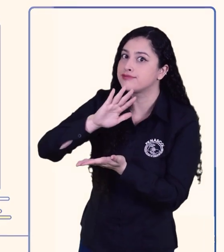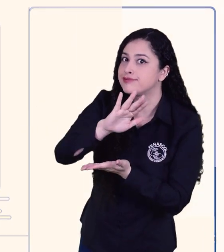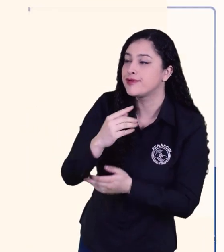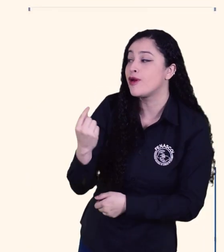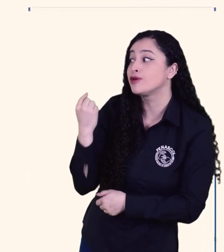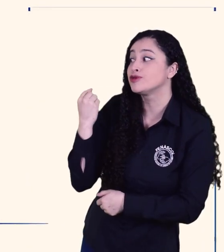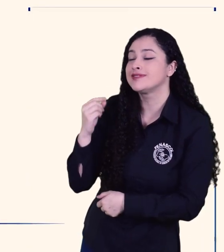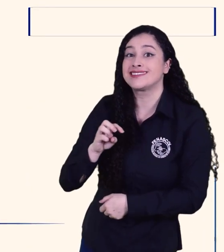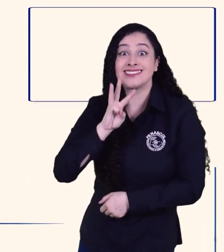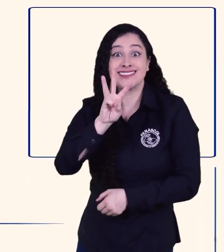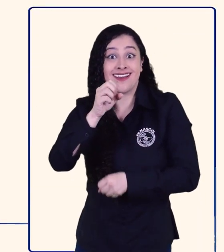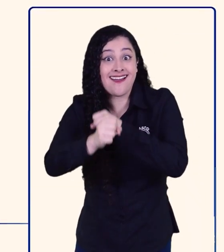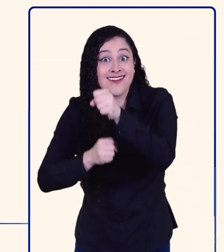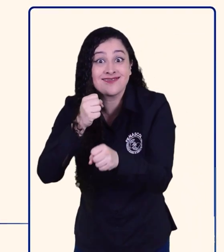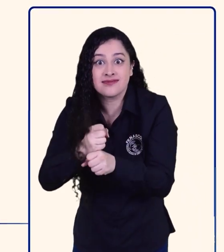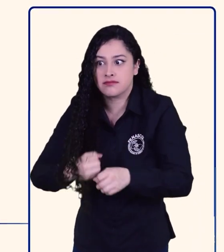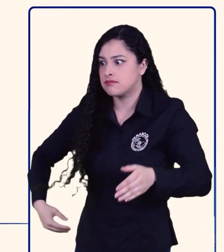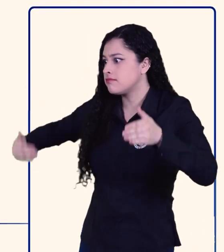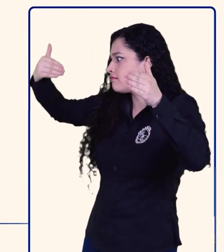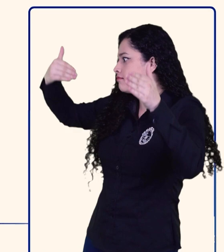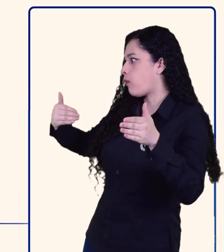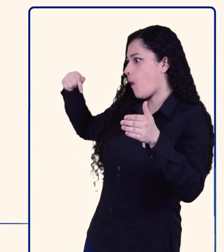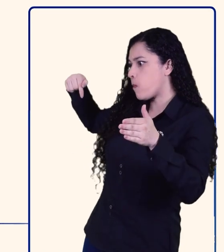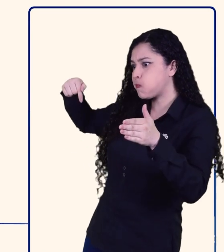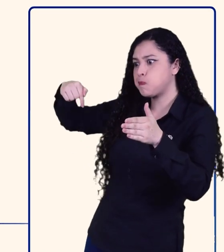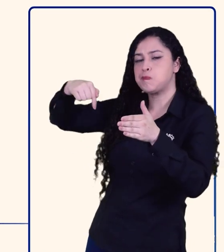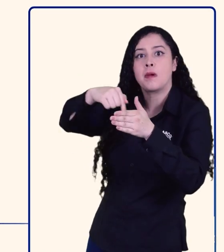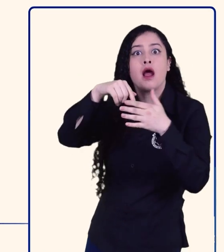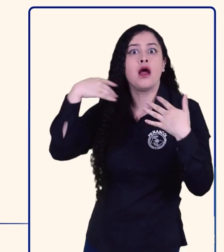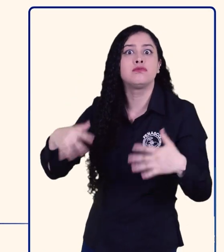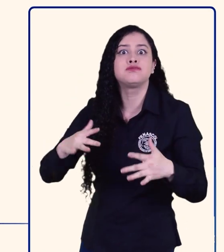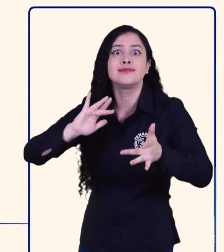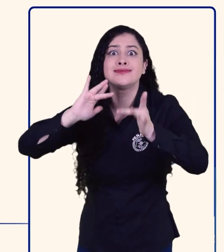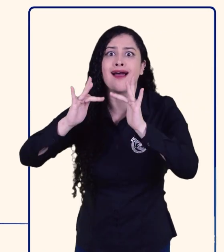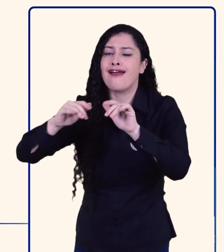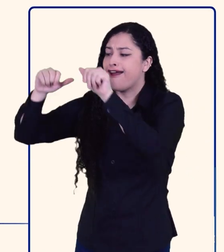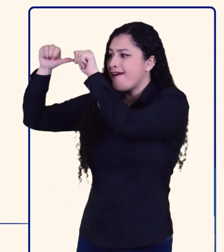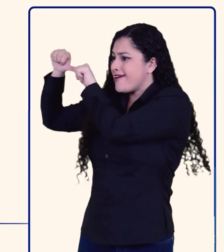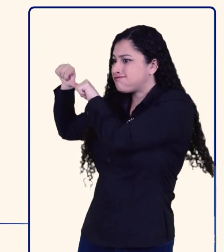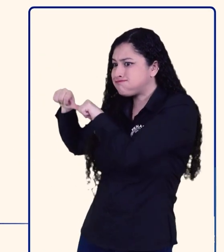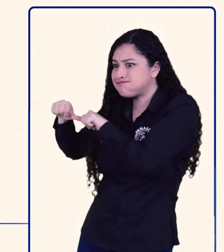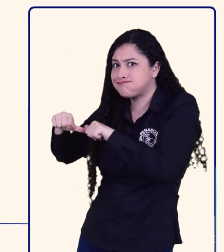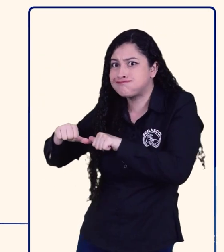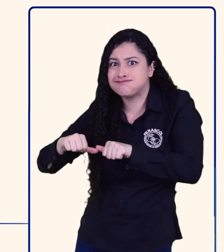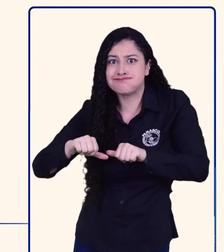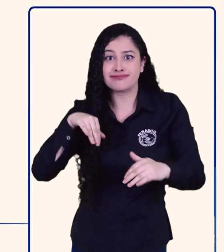Pero desde hace tres años, la operación no ha tenido cierres hasta ahora.